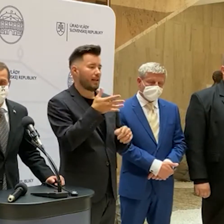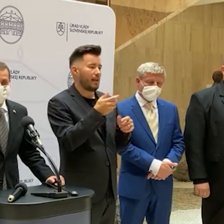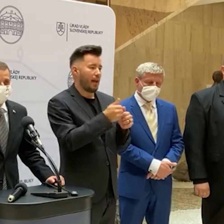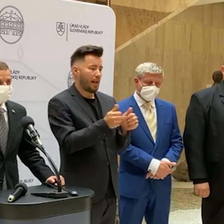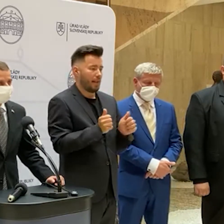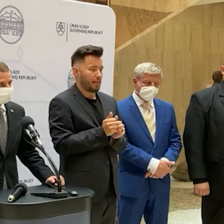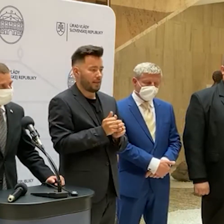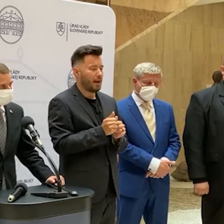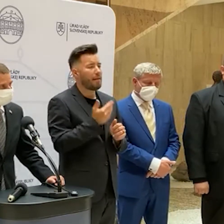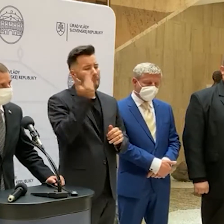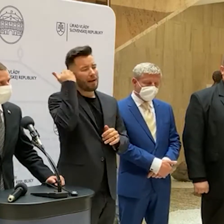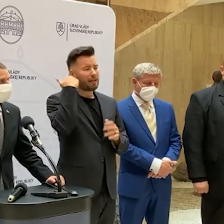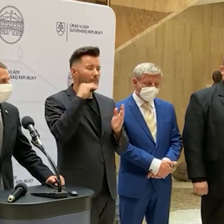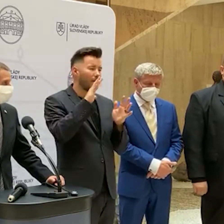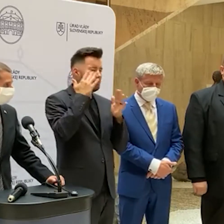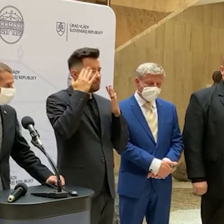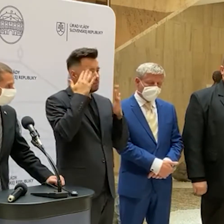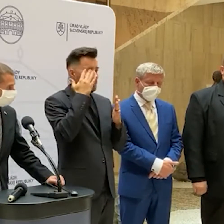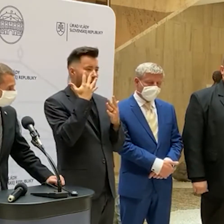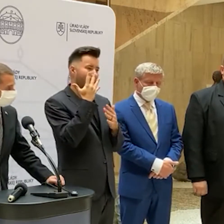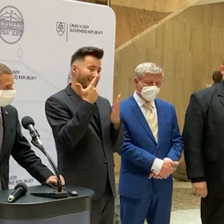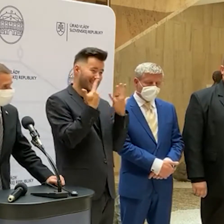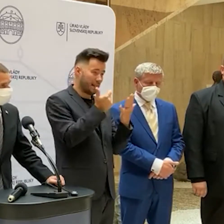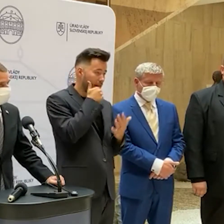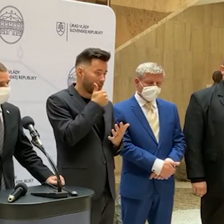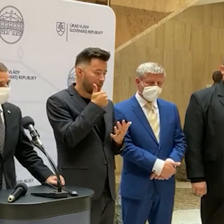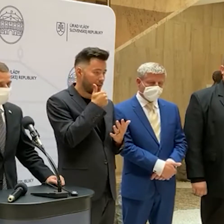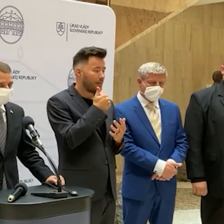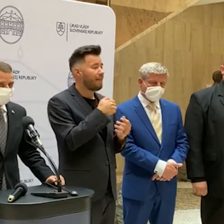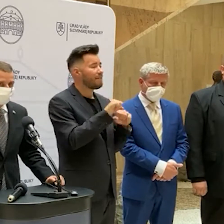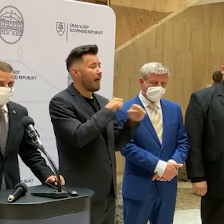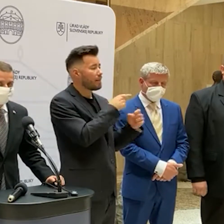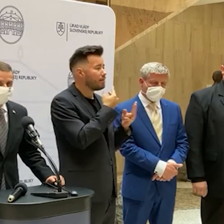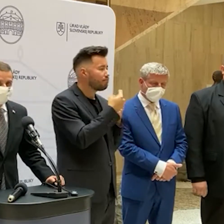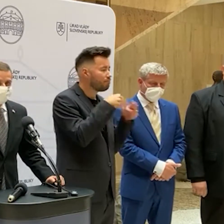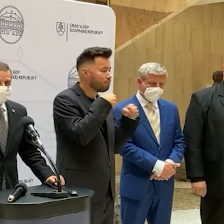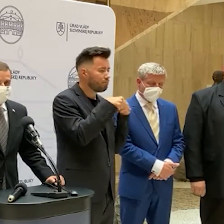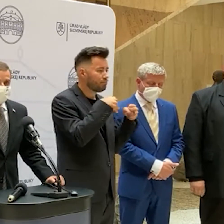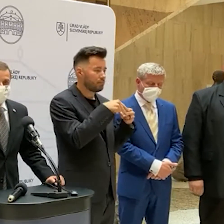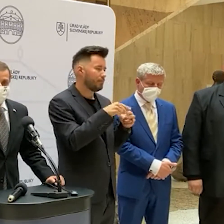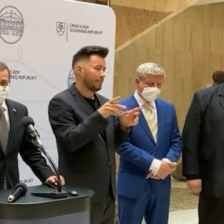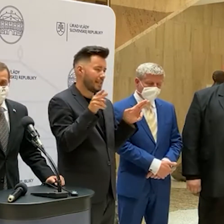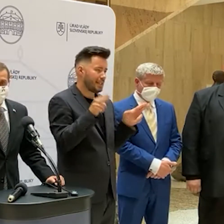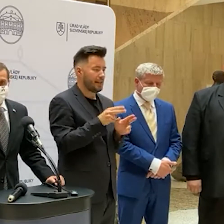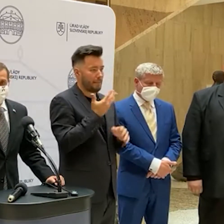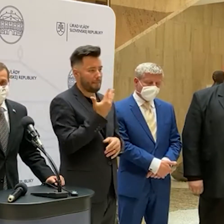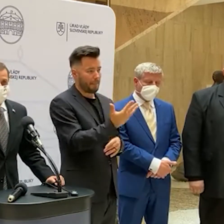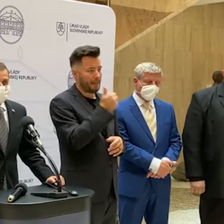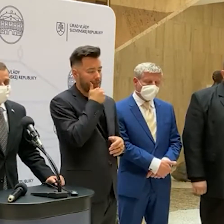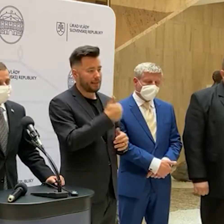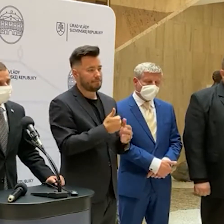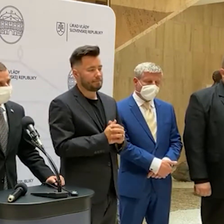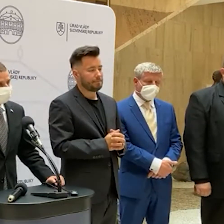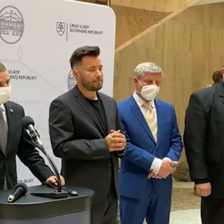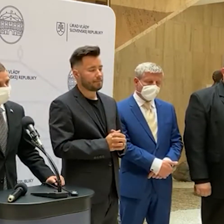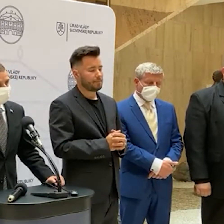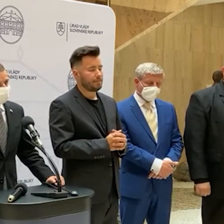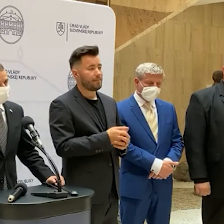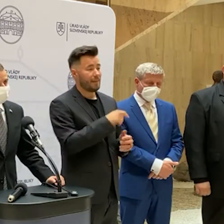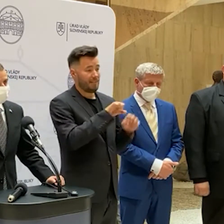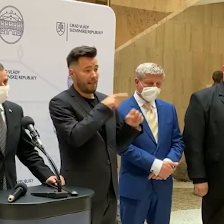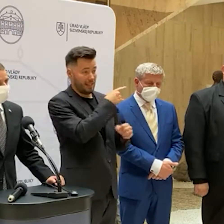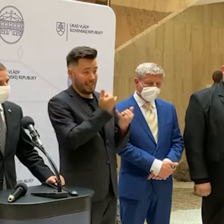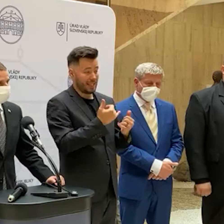pôvodná úvaha bola 7-dňová a po diskusii na vláde sa táto skrátila na 5 dní. Dôležitá vec, ktorá sa dnes na vláde